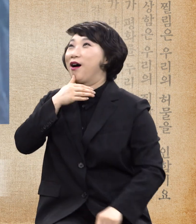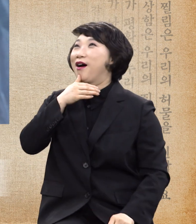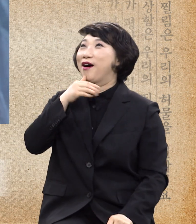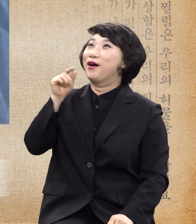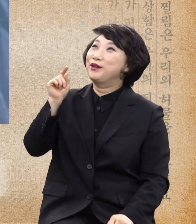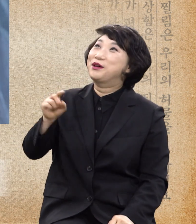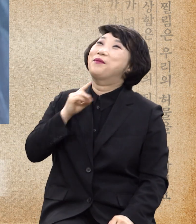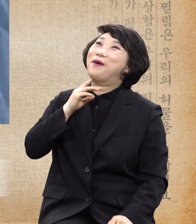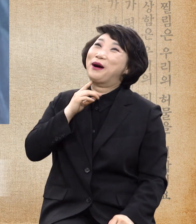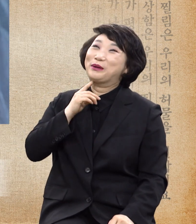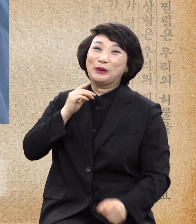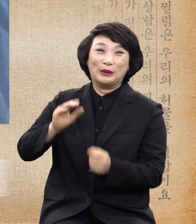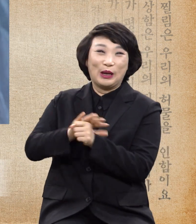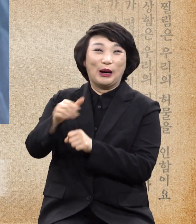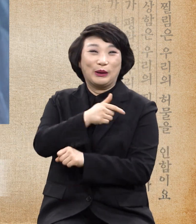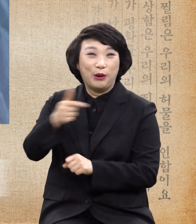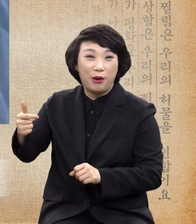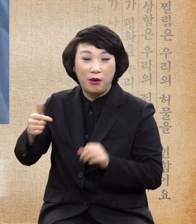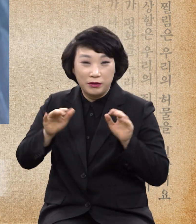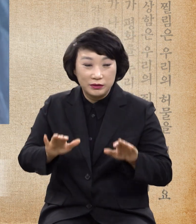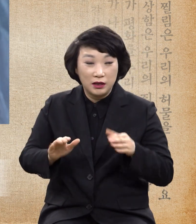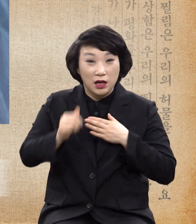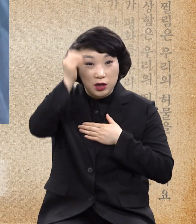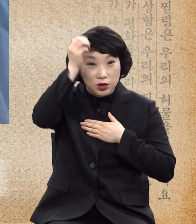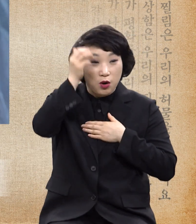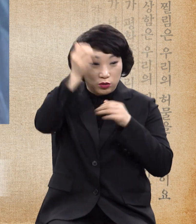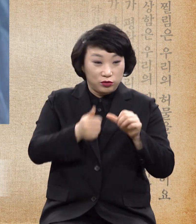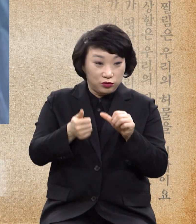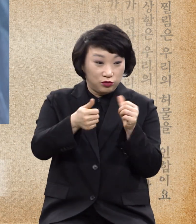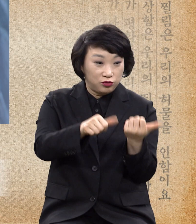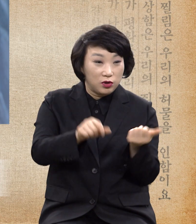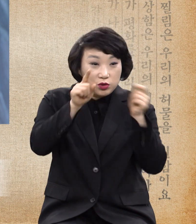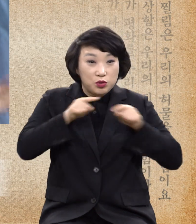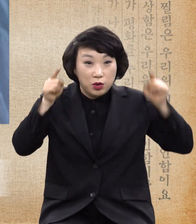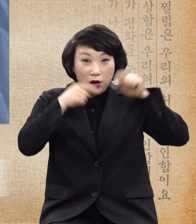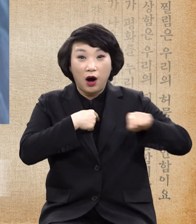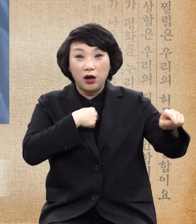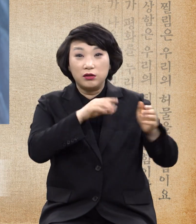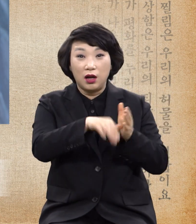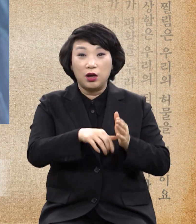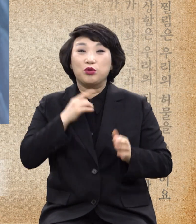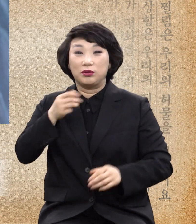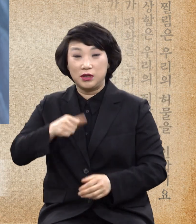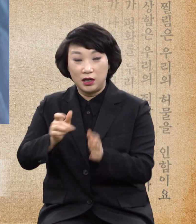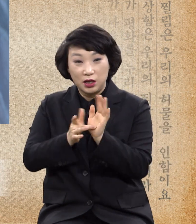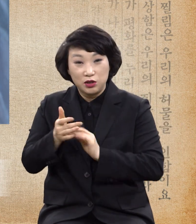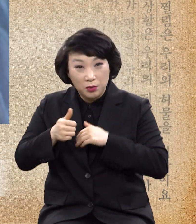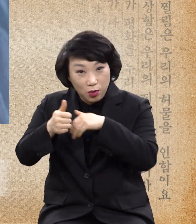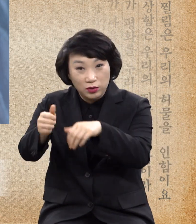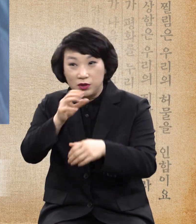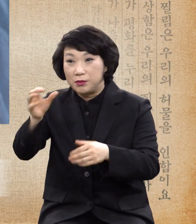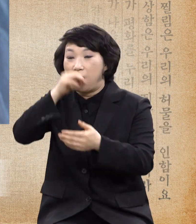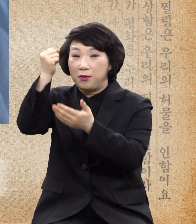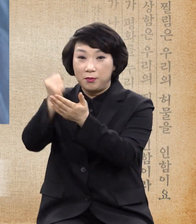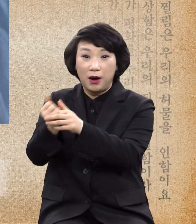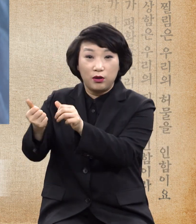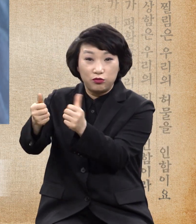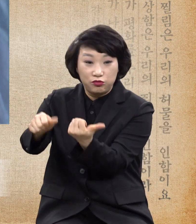사랑인데 내 영혼이 죽어 지옥 가게 될 때 독생자를 죽여서 나를 지옥에서